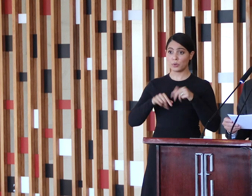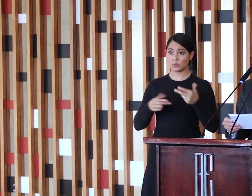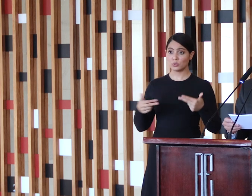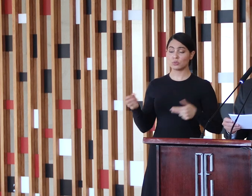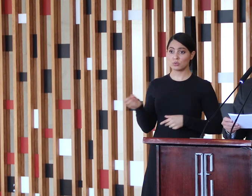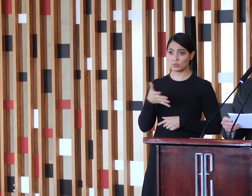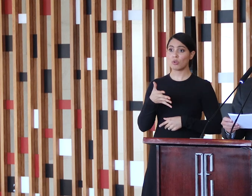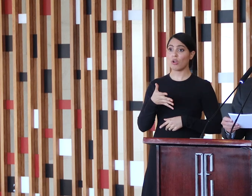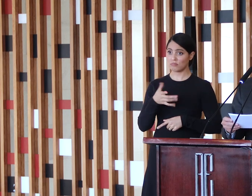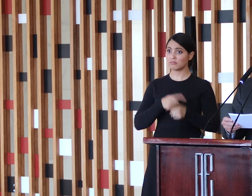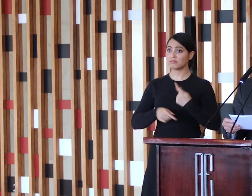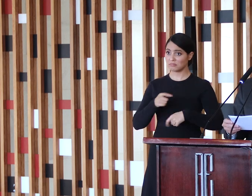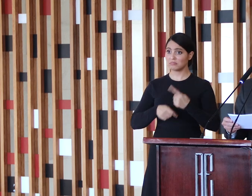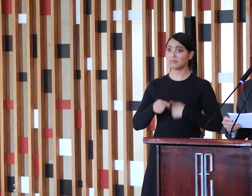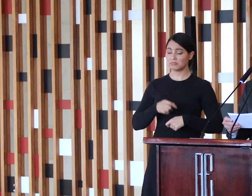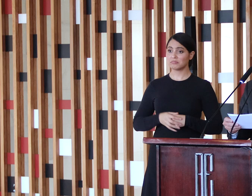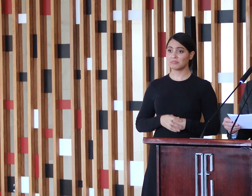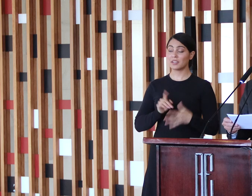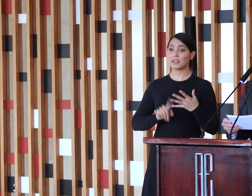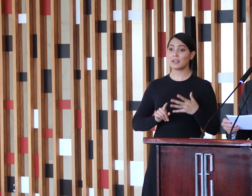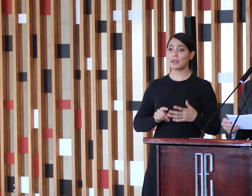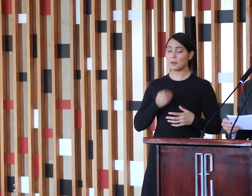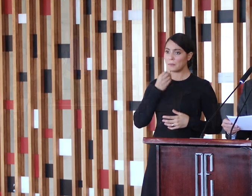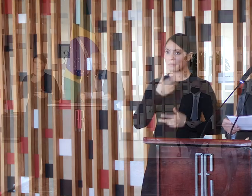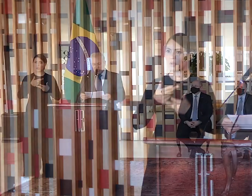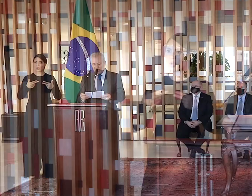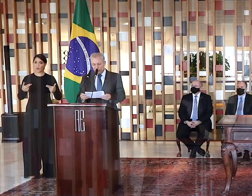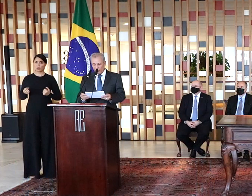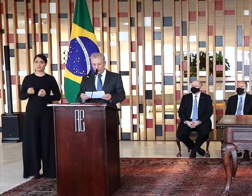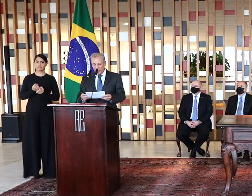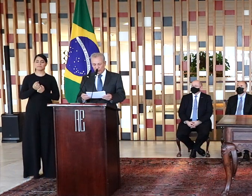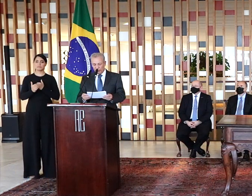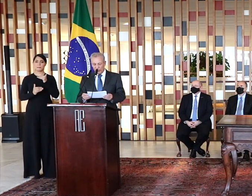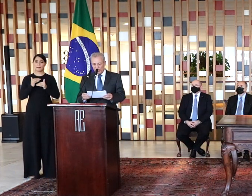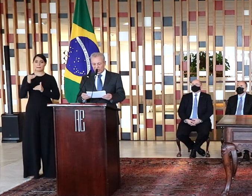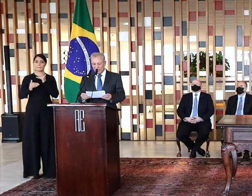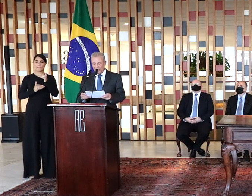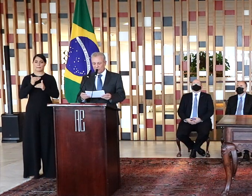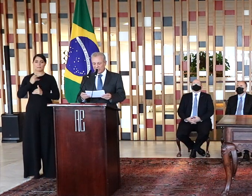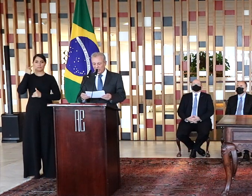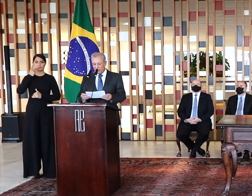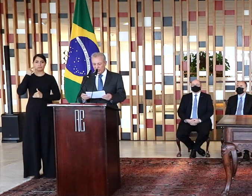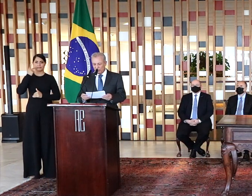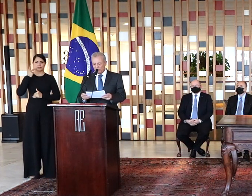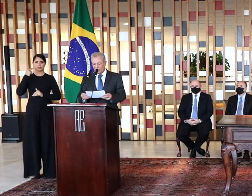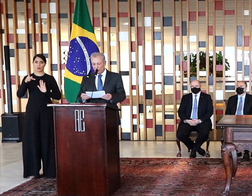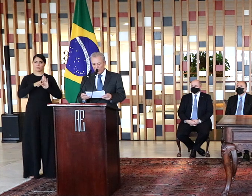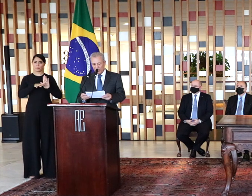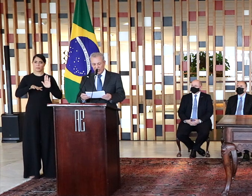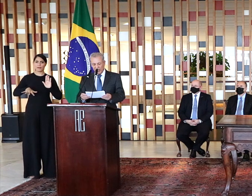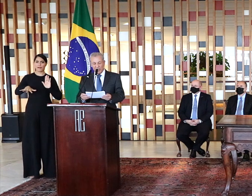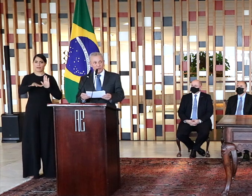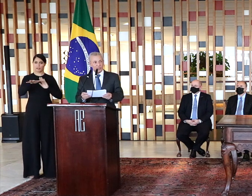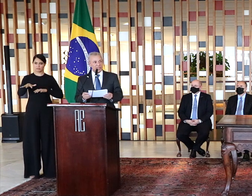agregando valor aos bens minerais produzidos no país. Desenvolvimento de políticas específicas para o